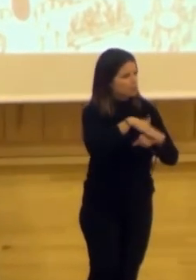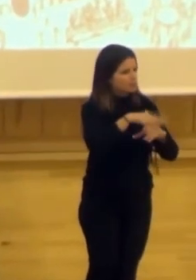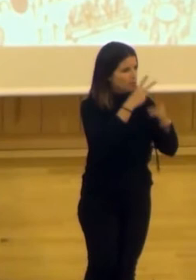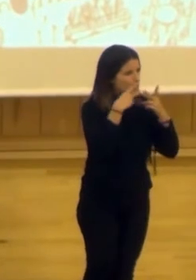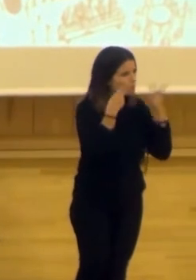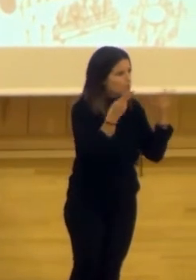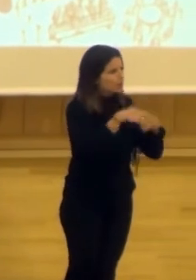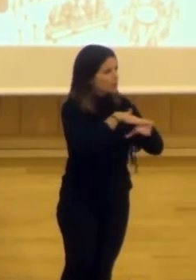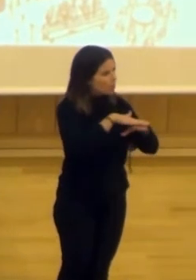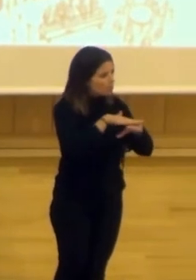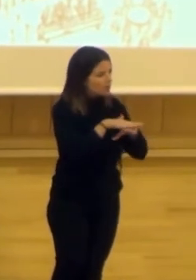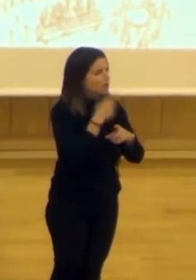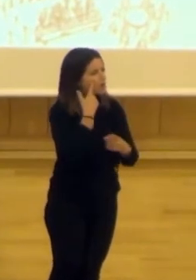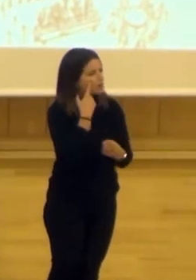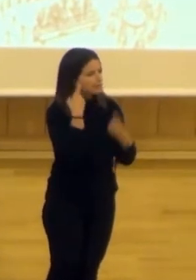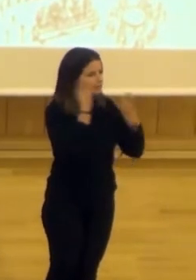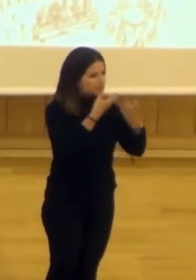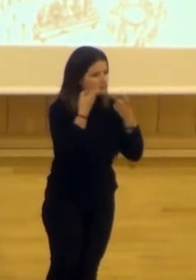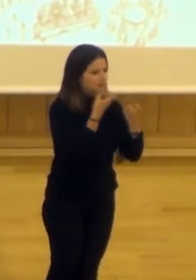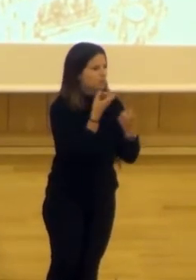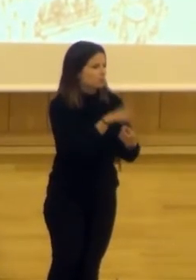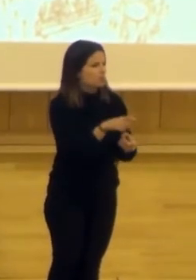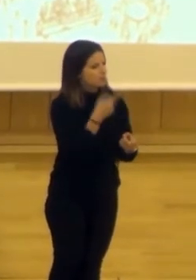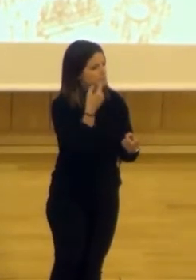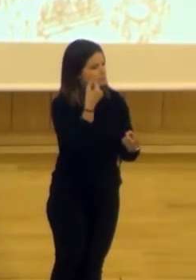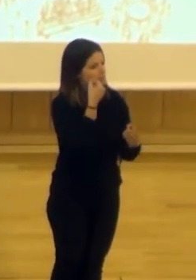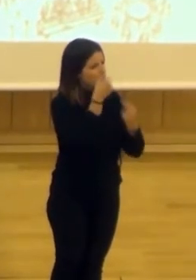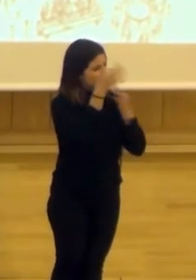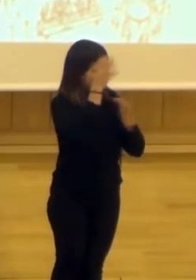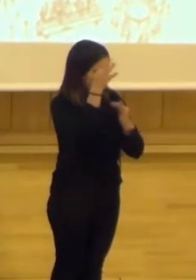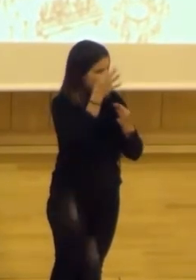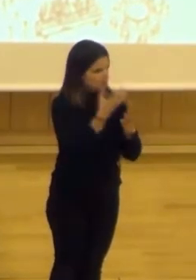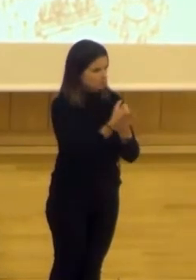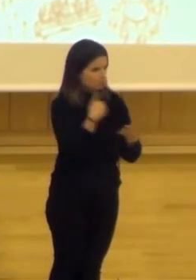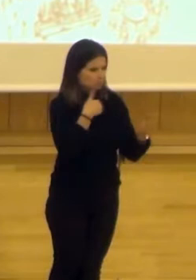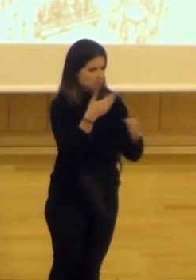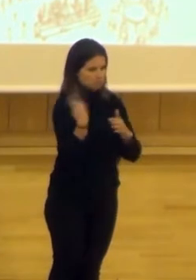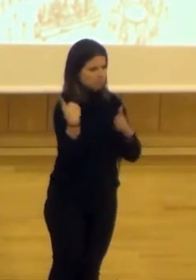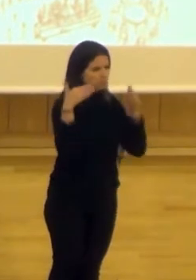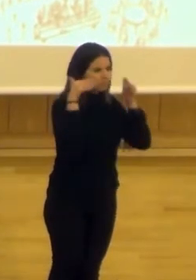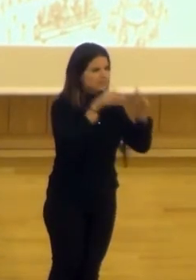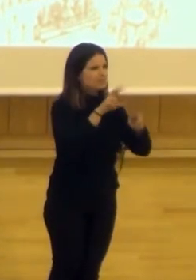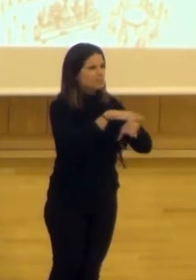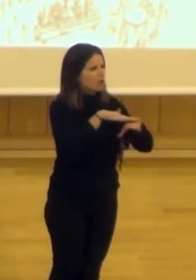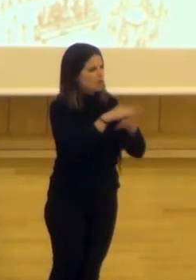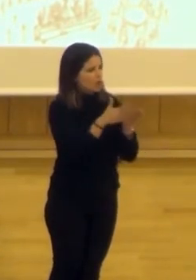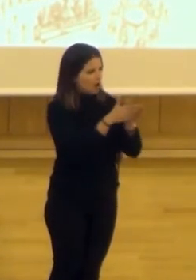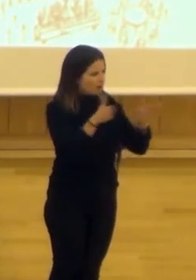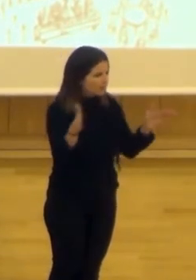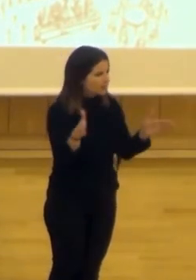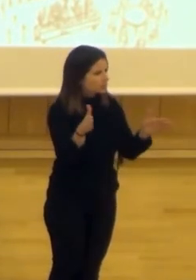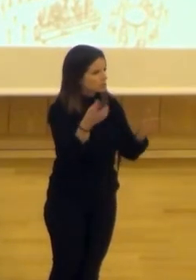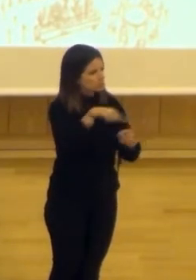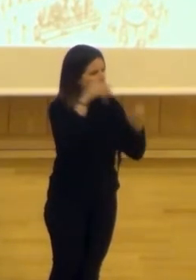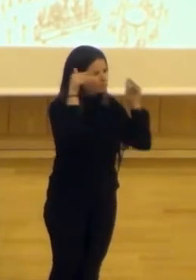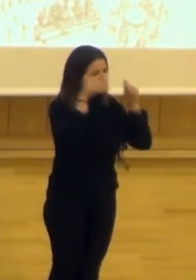gobiernos y tratando también de apuntalar. Especialmente nos hemos dedicado durante un tiempo largo a temas de gobierno abierto, digamos que